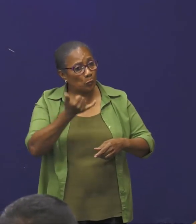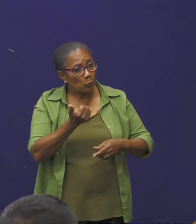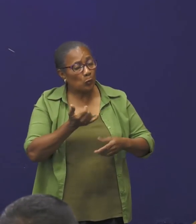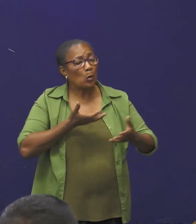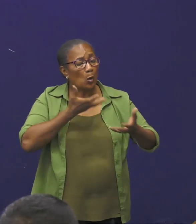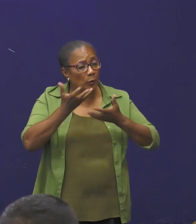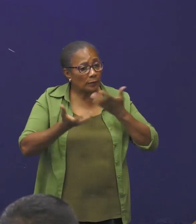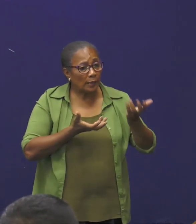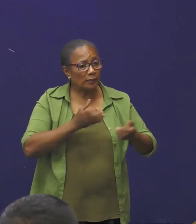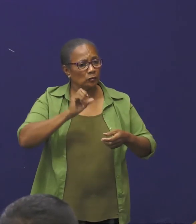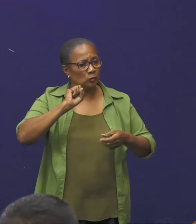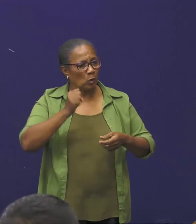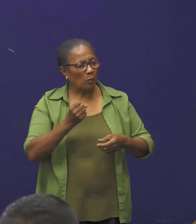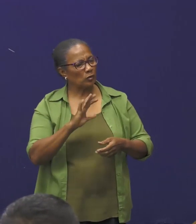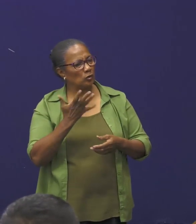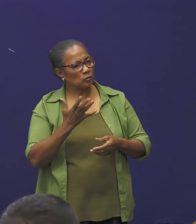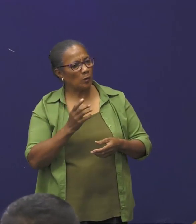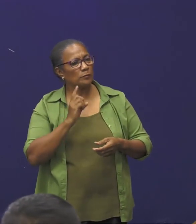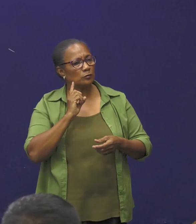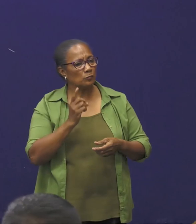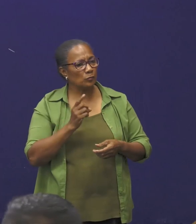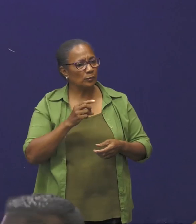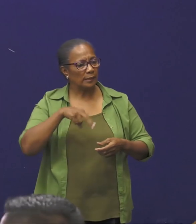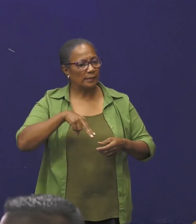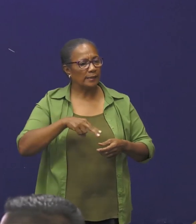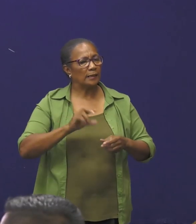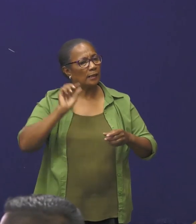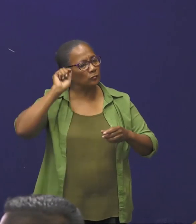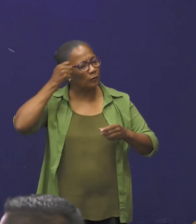omdat soms in het Nederlands en in het Xernang